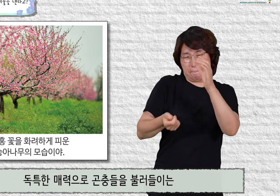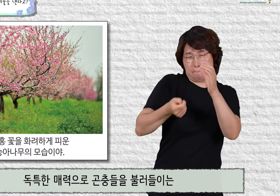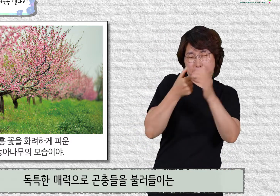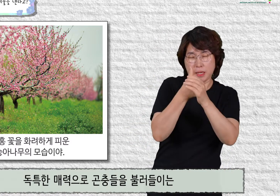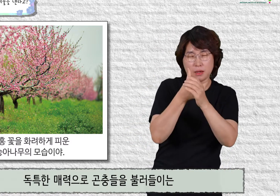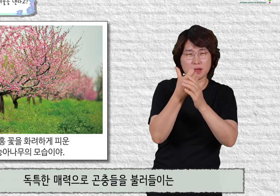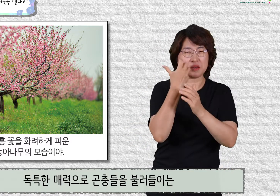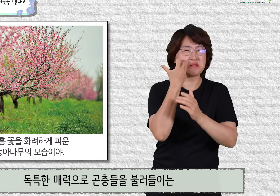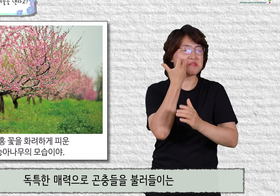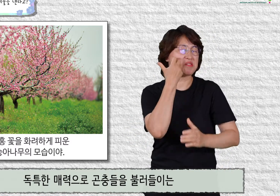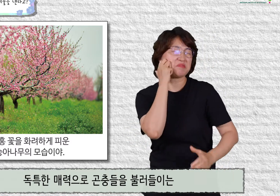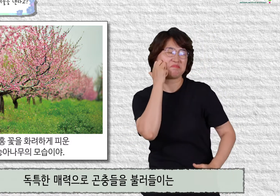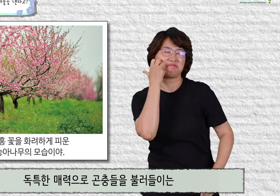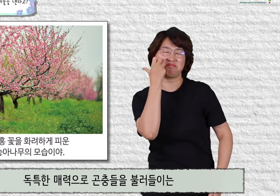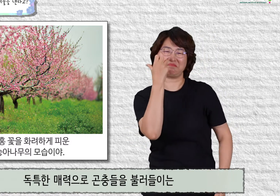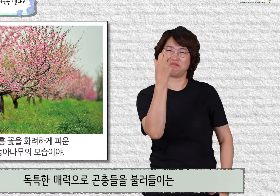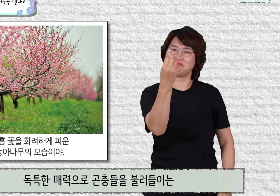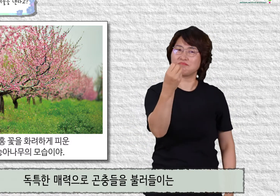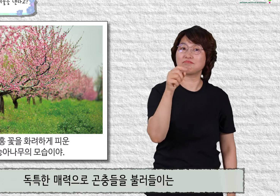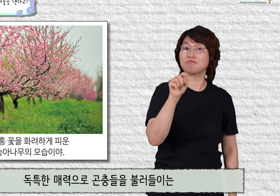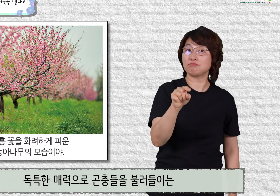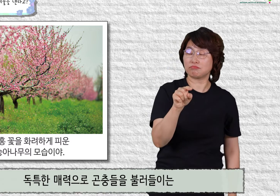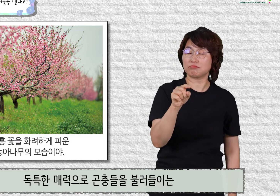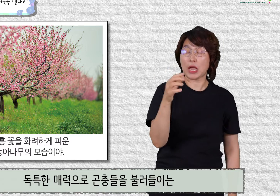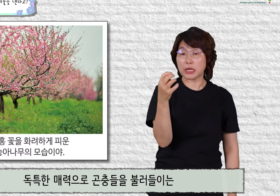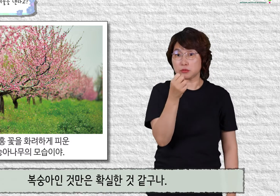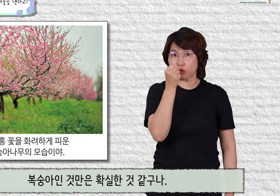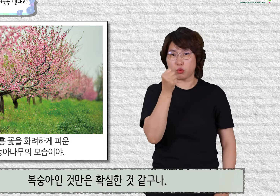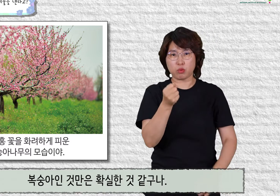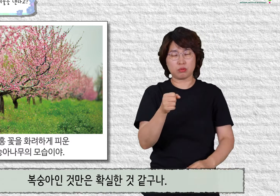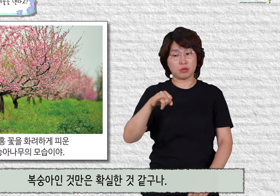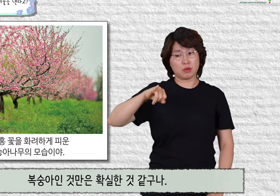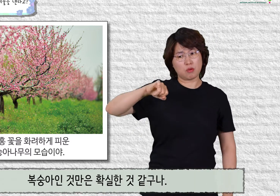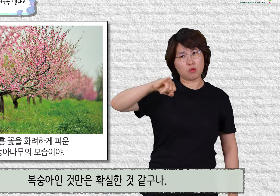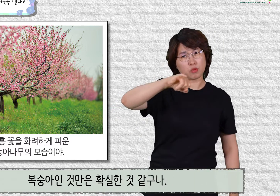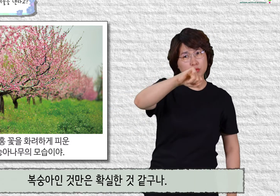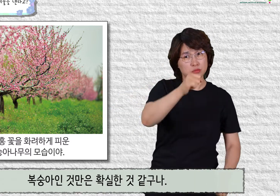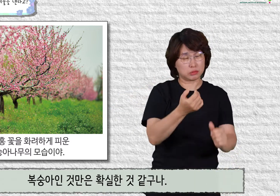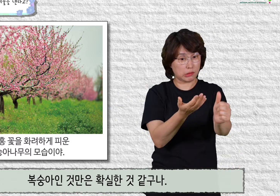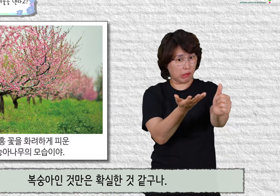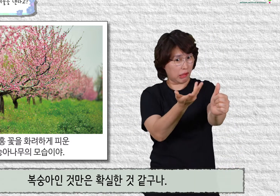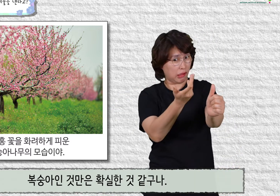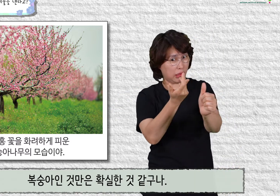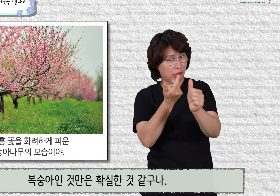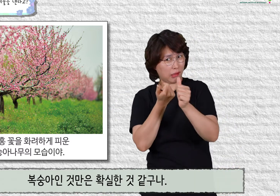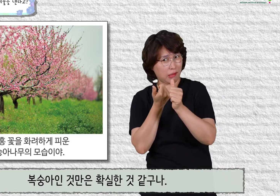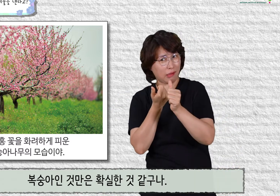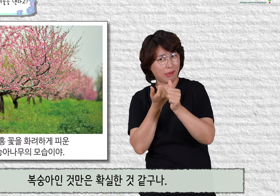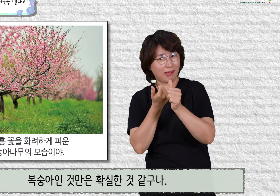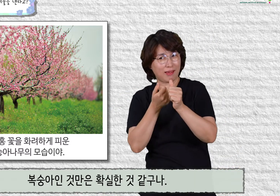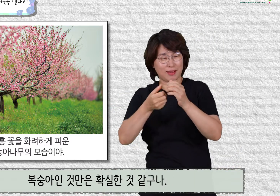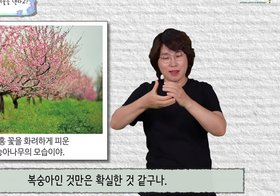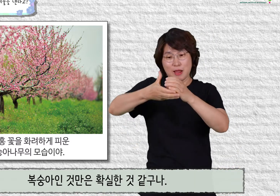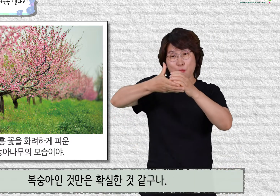독특한 매력으로 곤충들을 불러들이는 복숭아인 것만은 확실한 것 같구나.